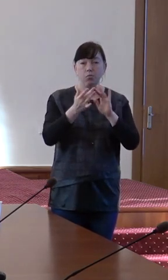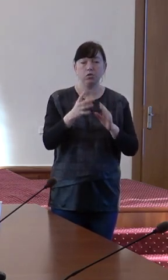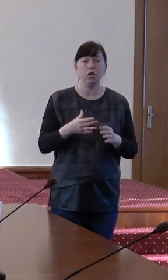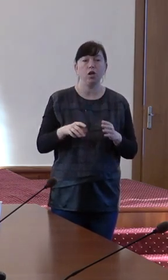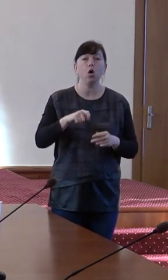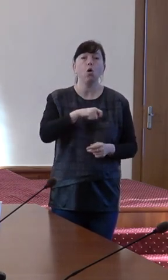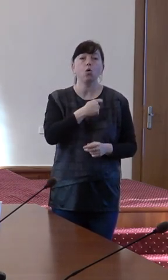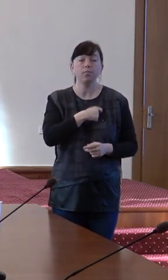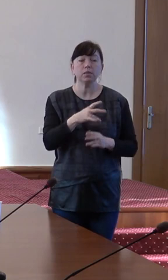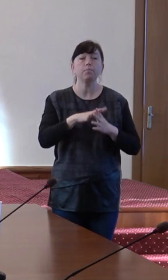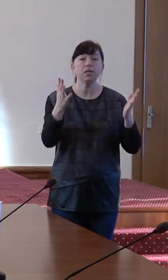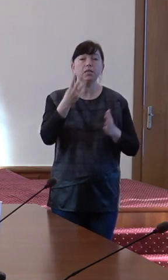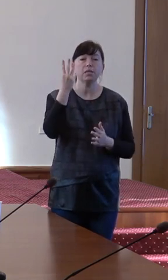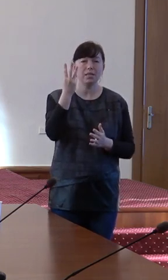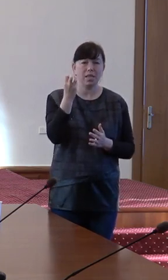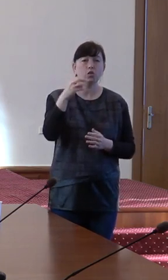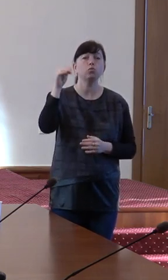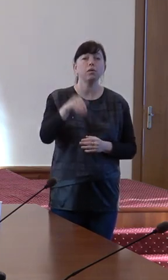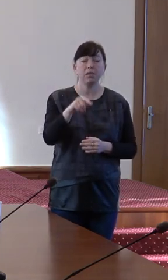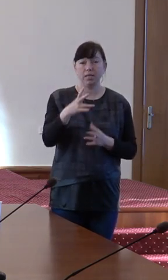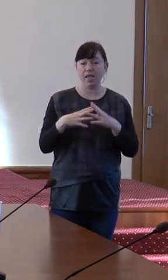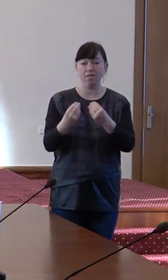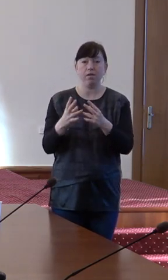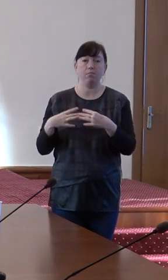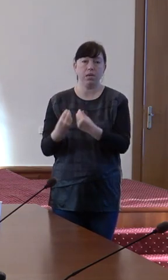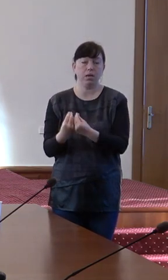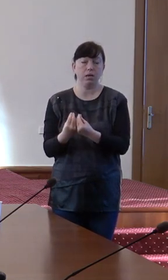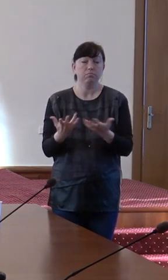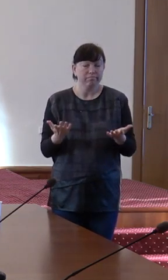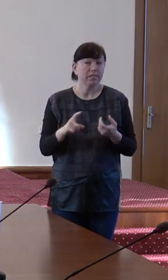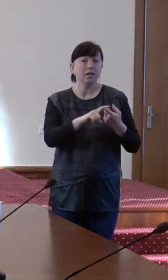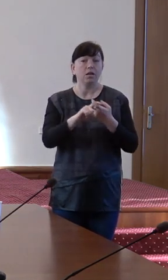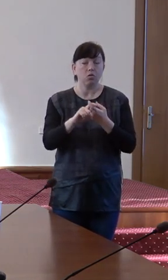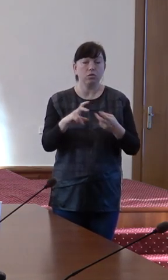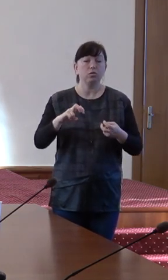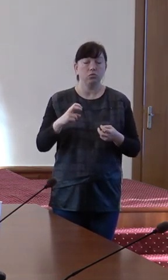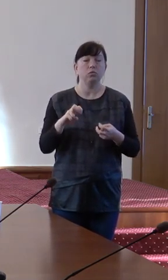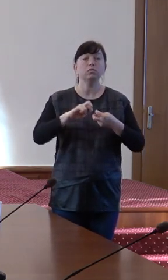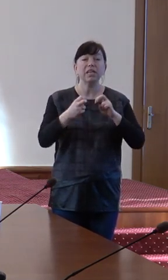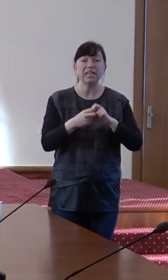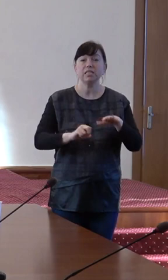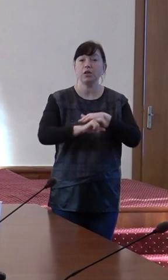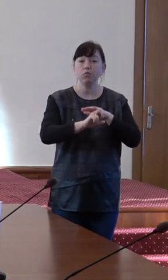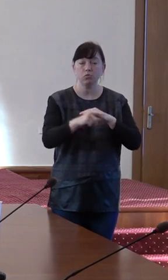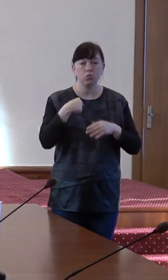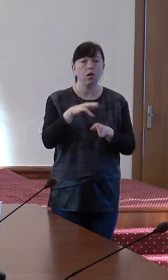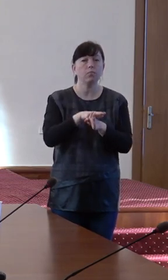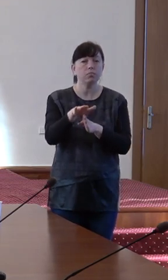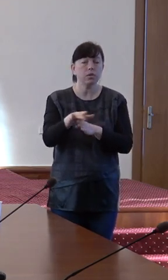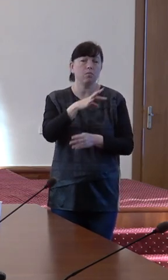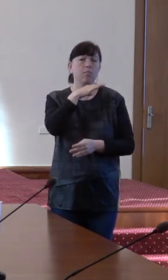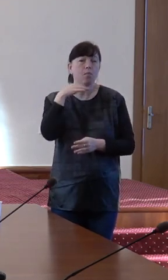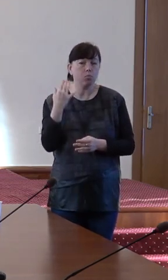.000 de familii. În contextul crizei refugiaților, am implementat mai